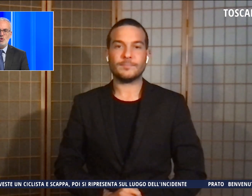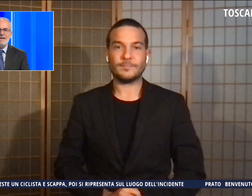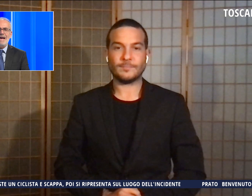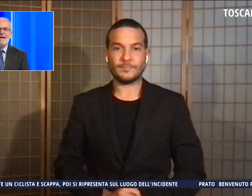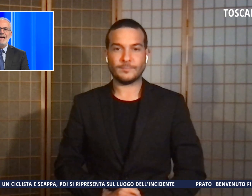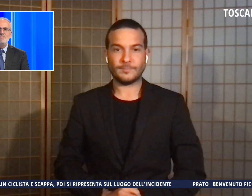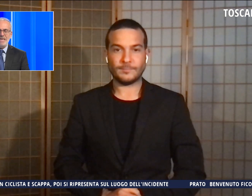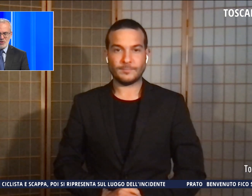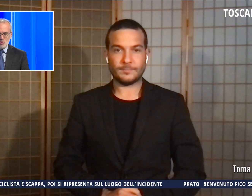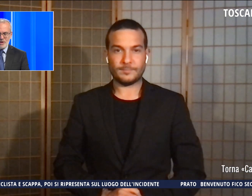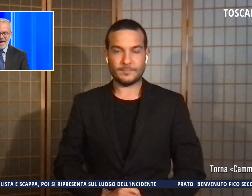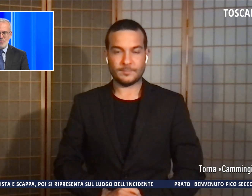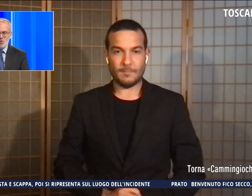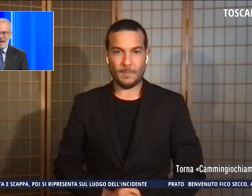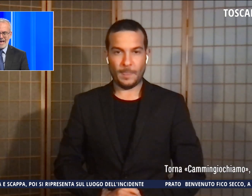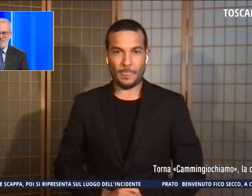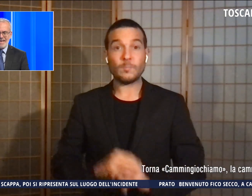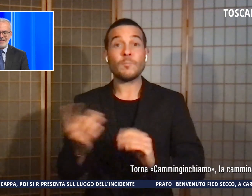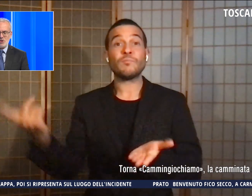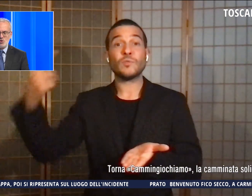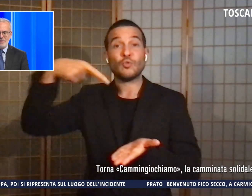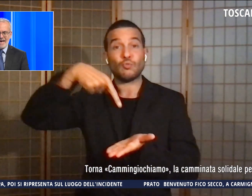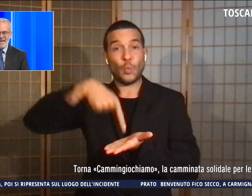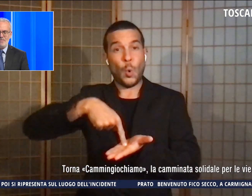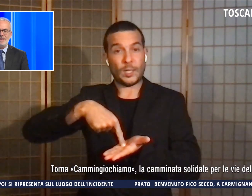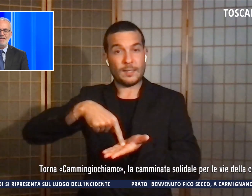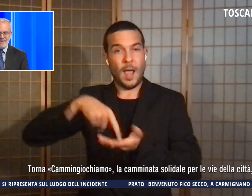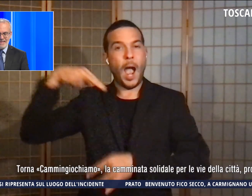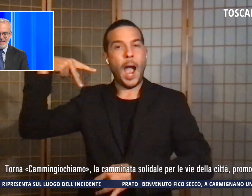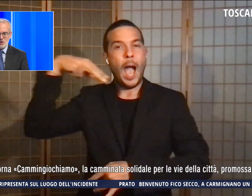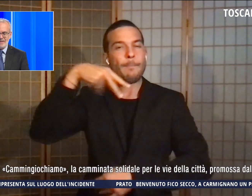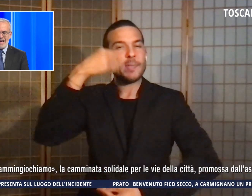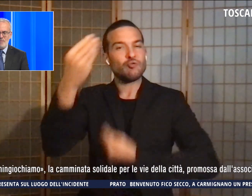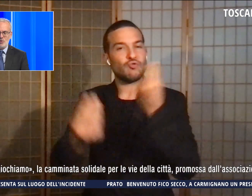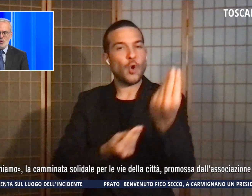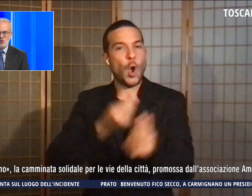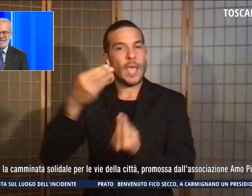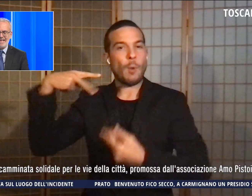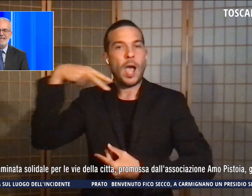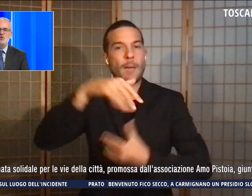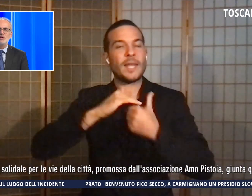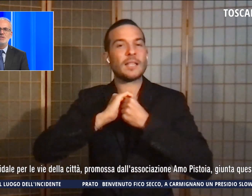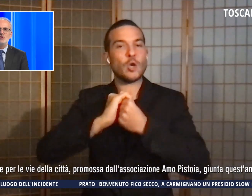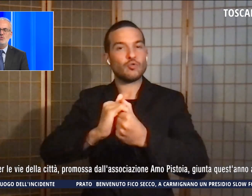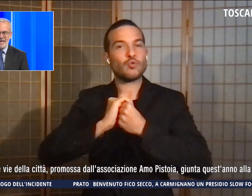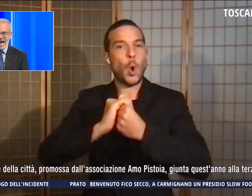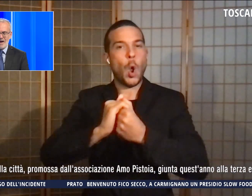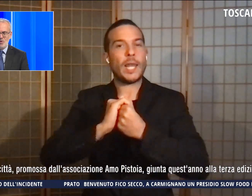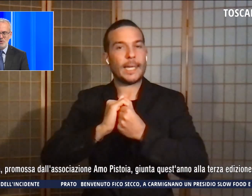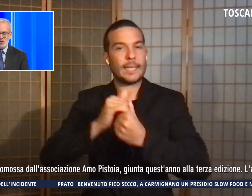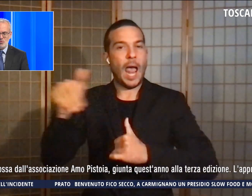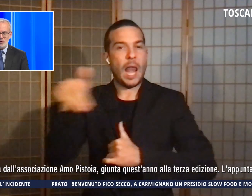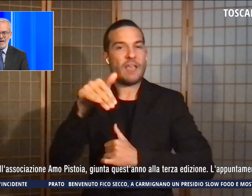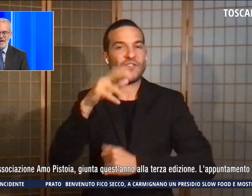Torna Cammin Giochiamo, la camminata solidale per le vie della città, promossa dall'associazione